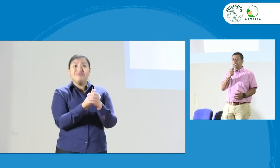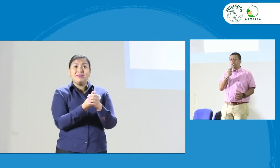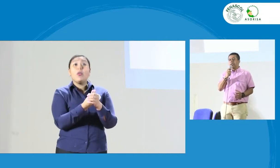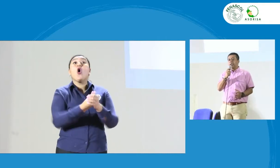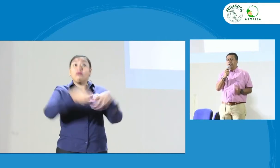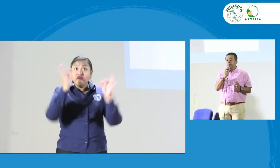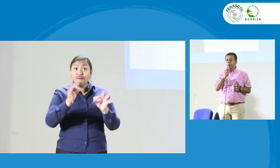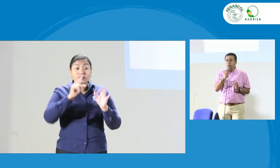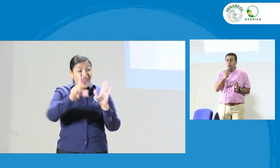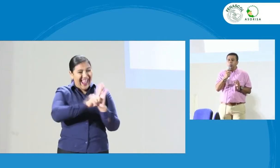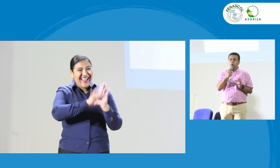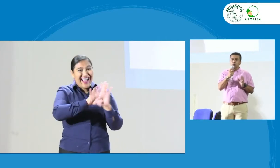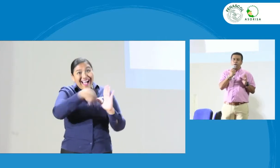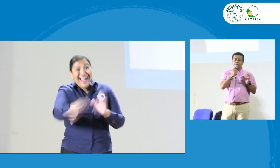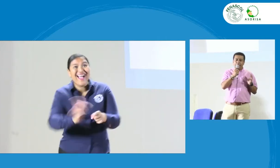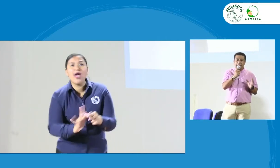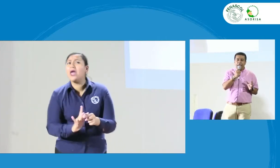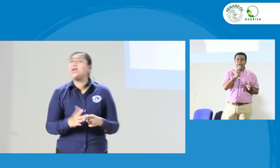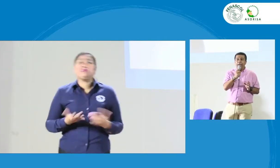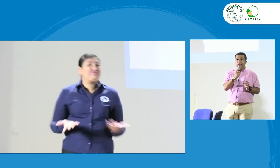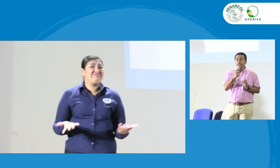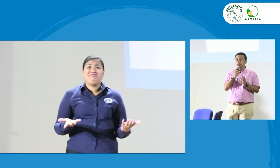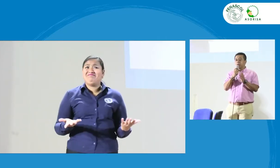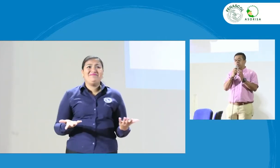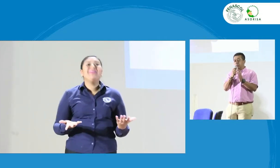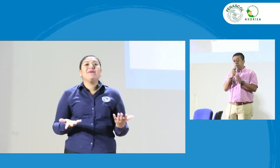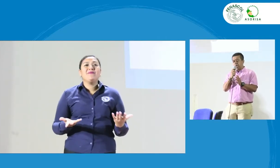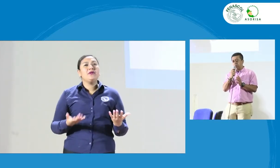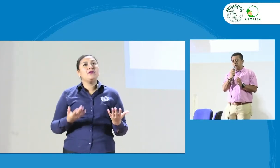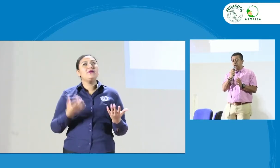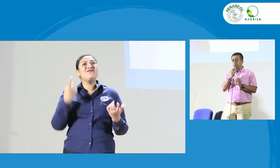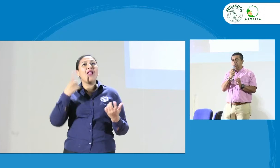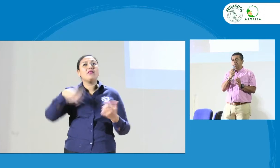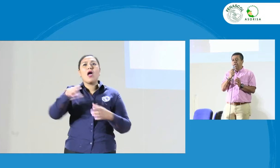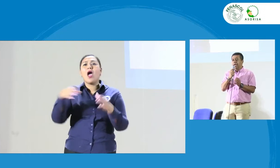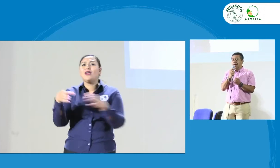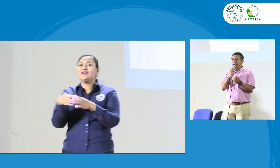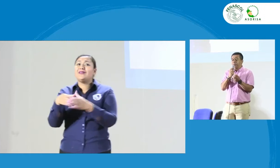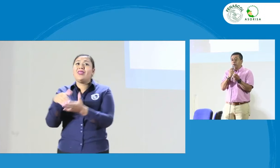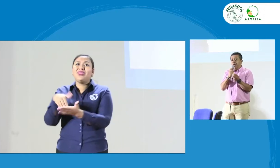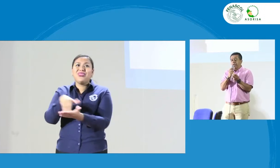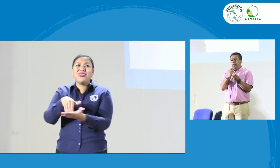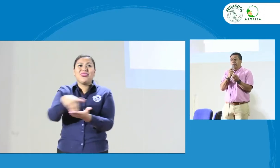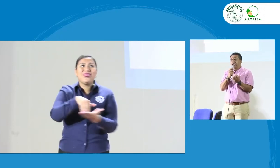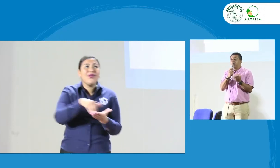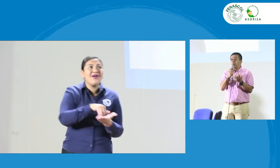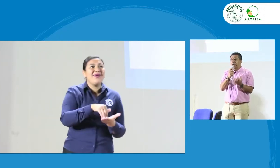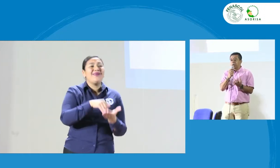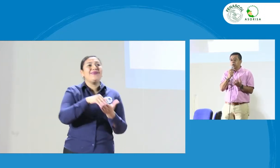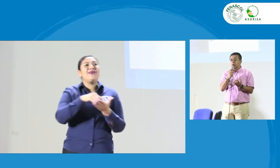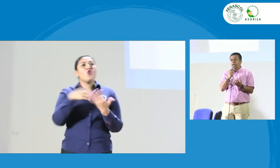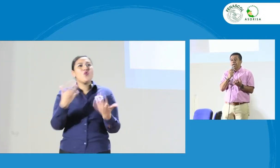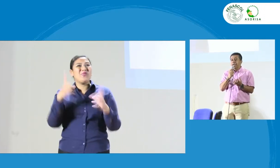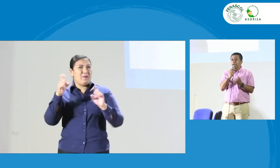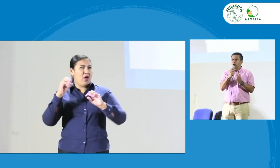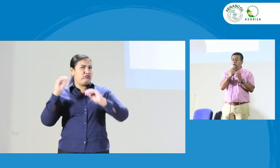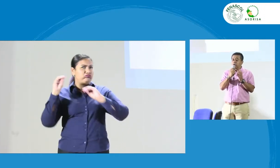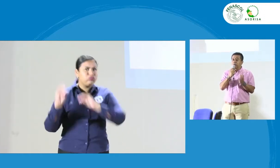realmente no la aplican. Y de pronto, por su debilidad y sus asociaciones en el tema de formación